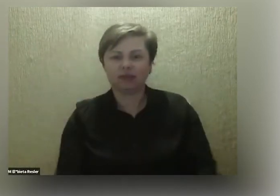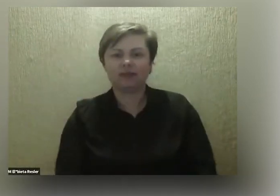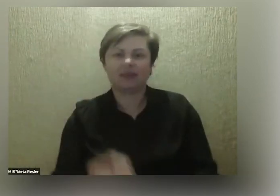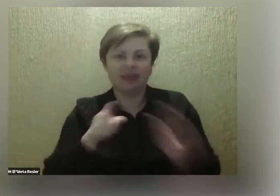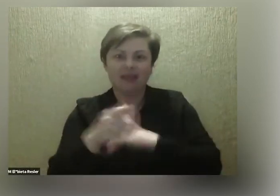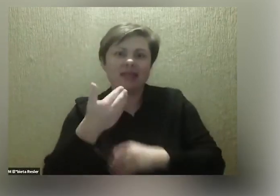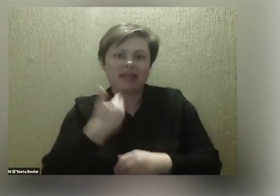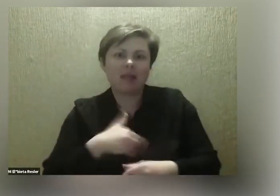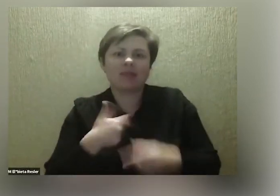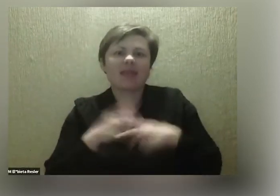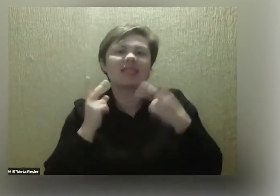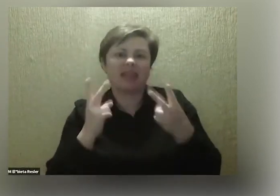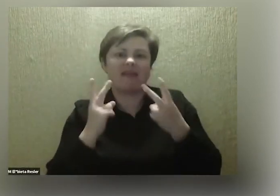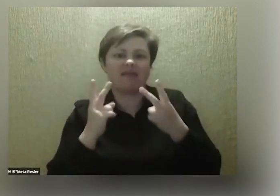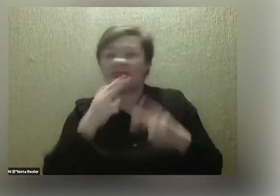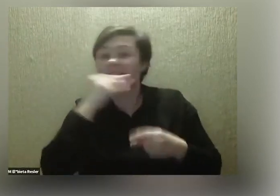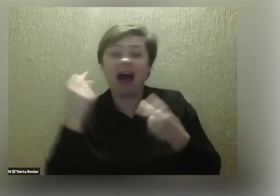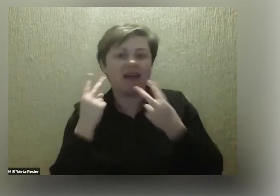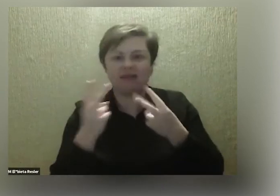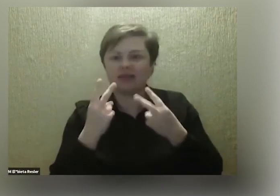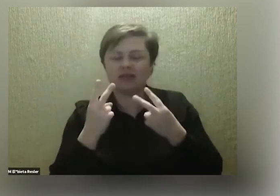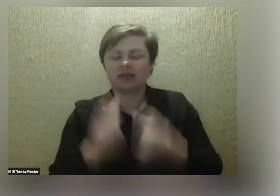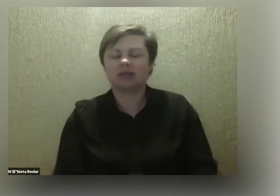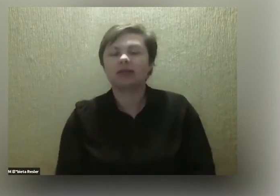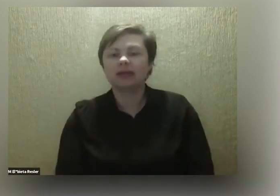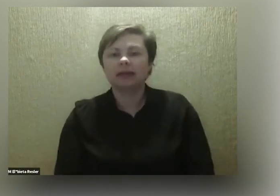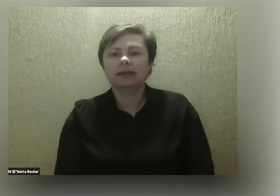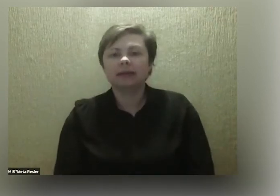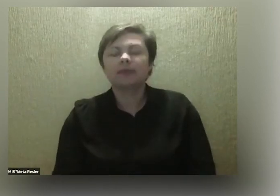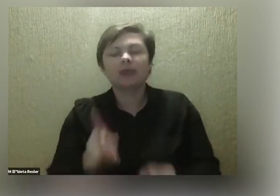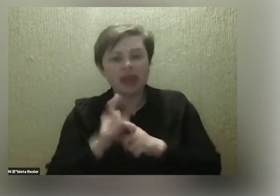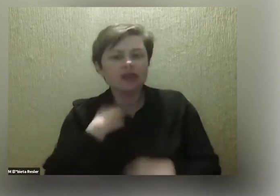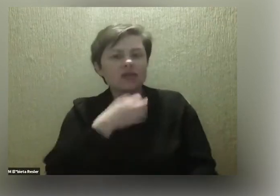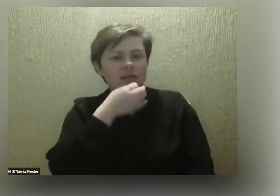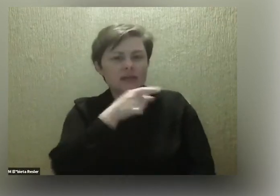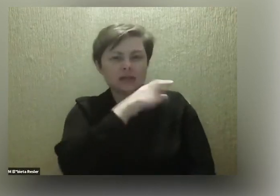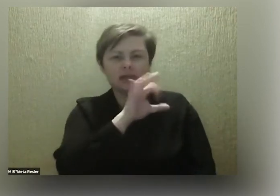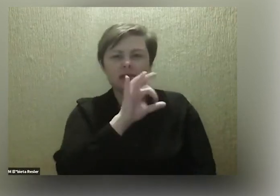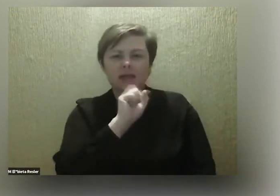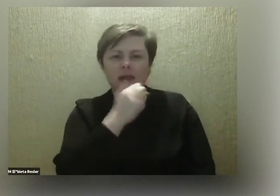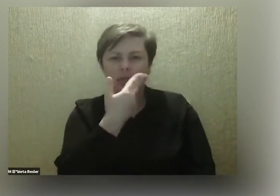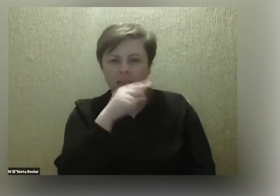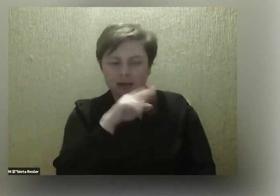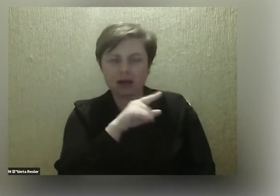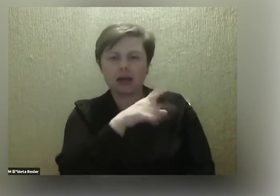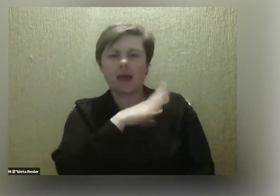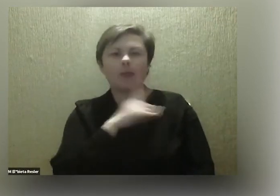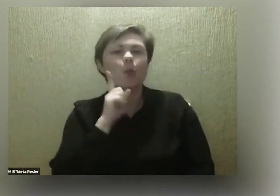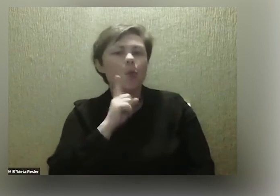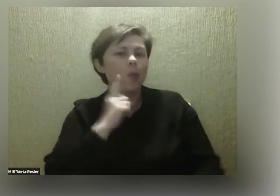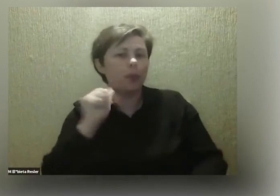też najważniejsze, nie ukrywam. A propos tego zapytam, bo Sandra, kiedy pojawił się Ksawery,